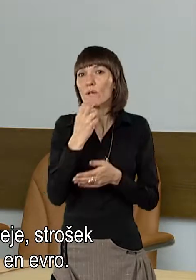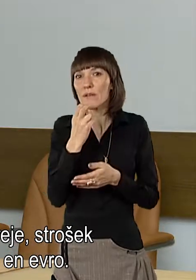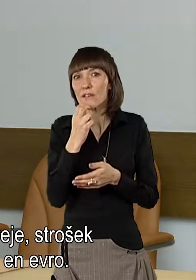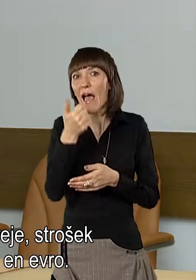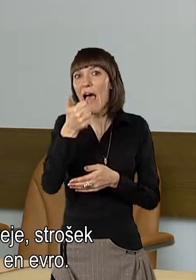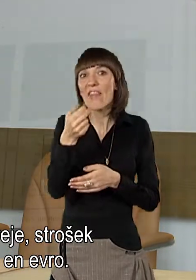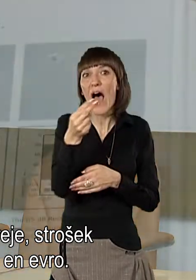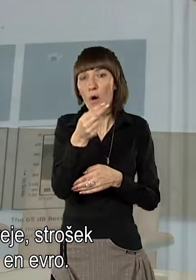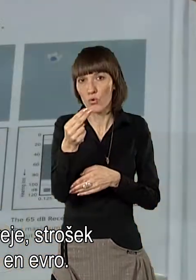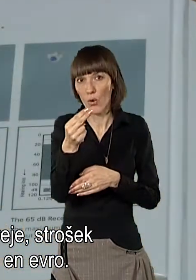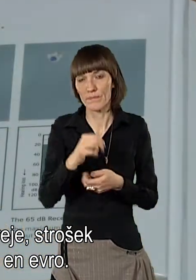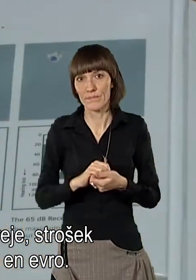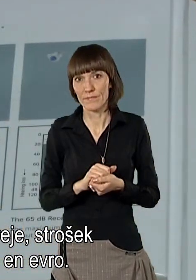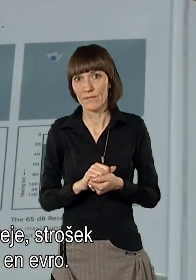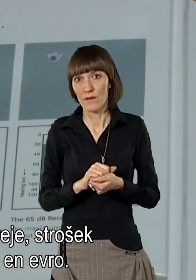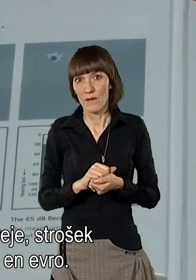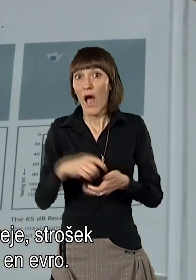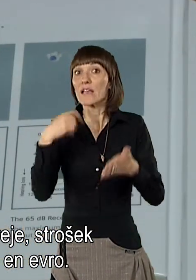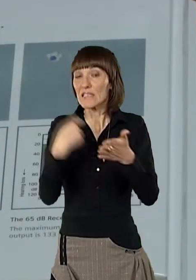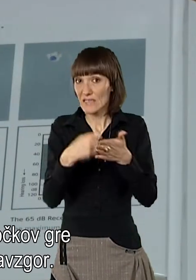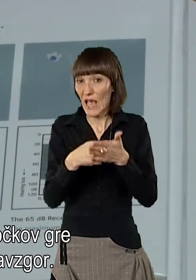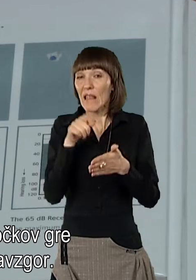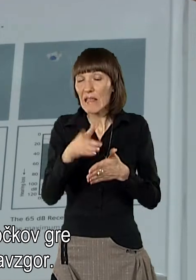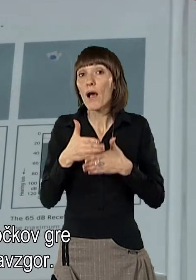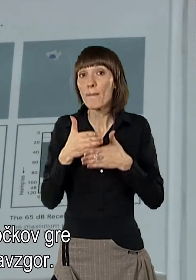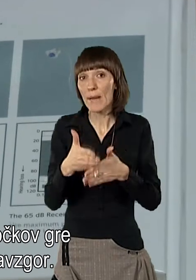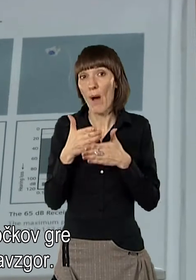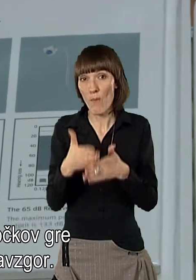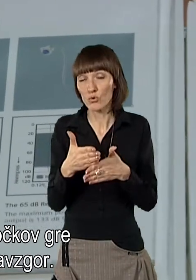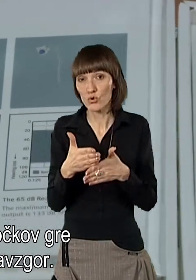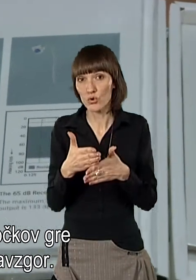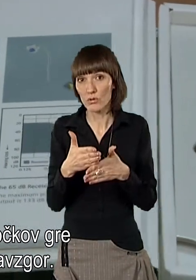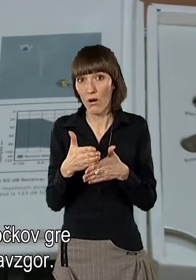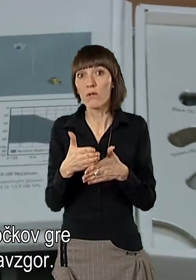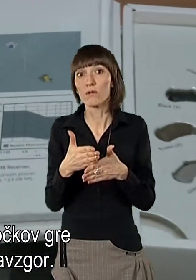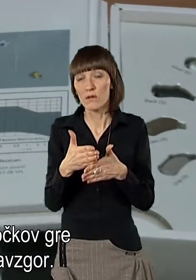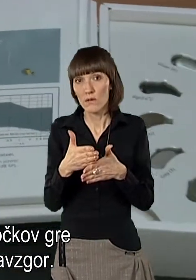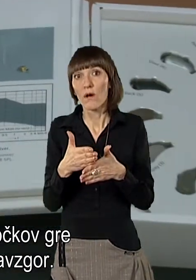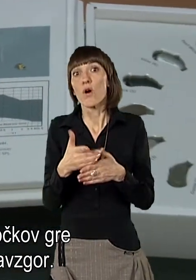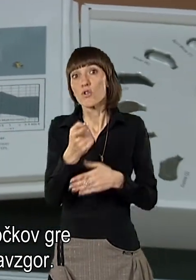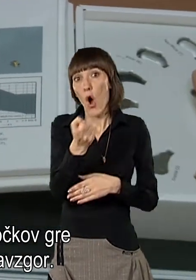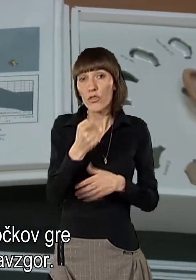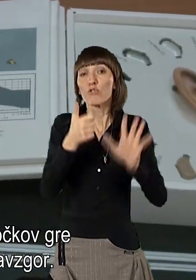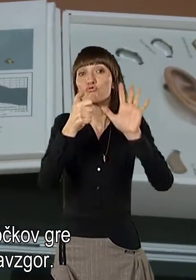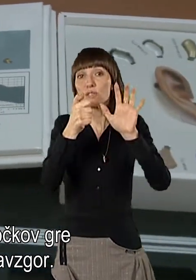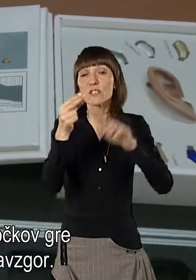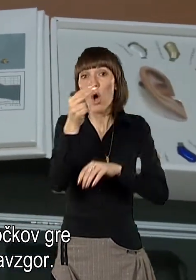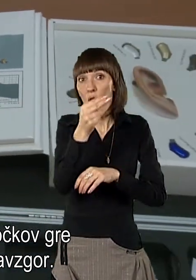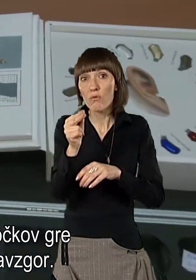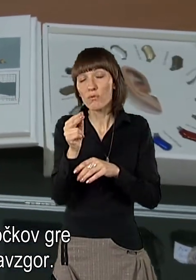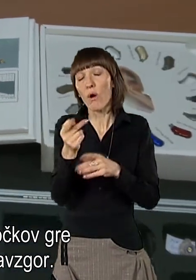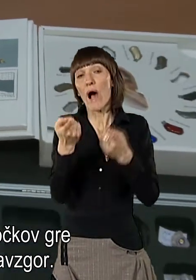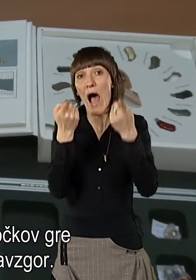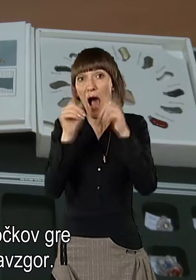kaj ne baterije, je pa pač en evro. Obejstvo, da cena teh pripomočkov gre v često evrov